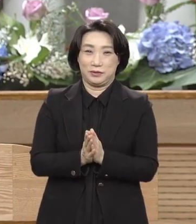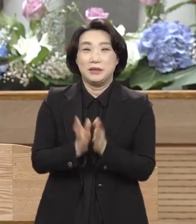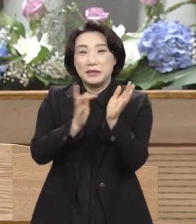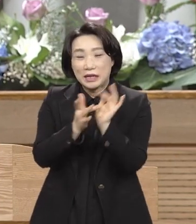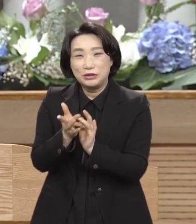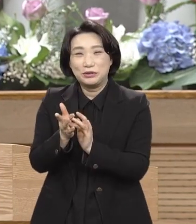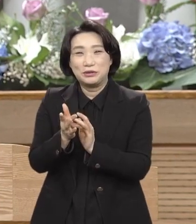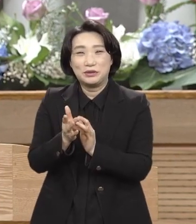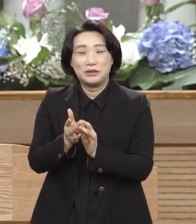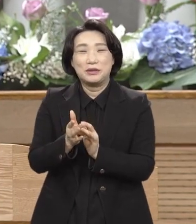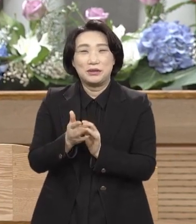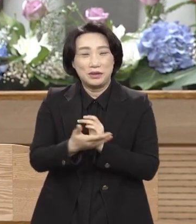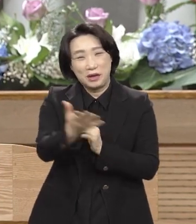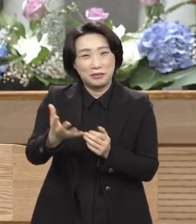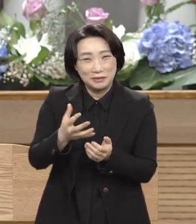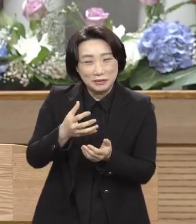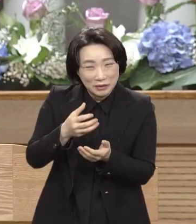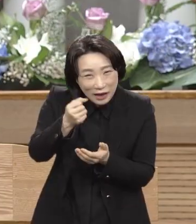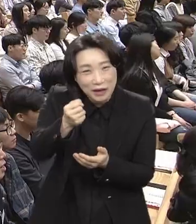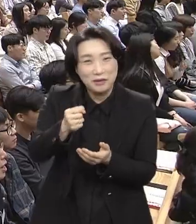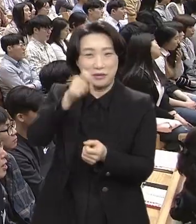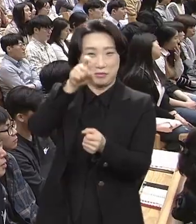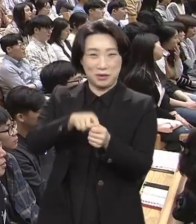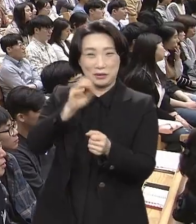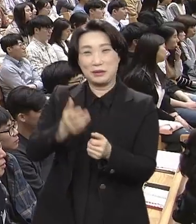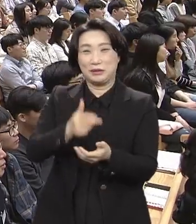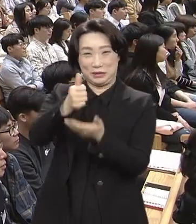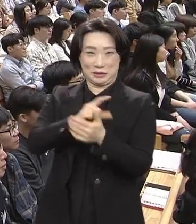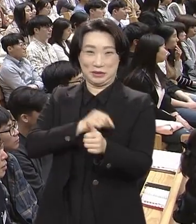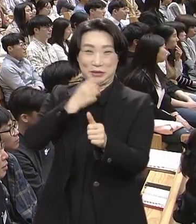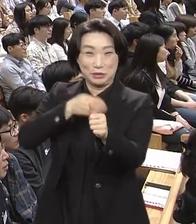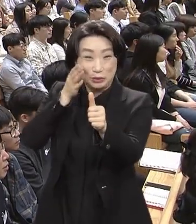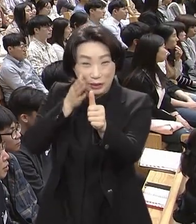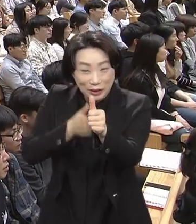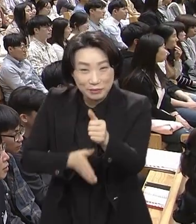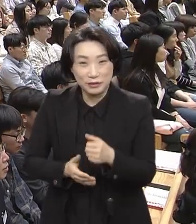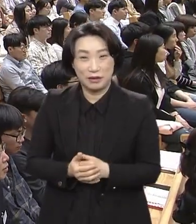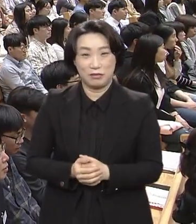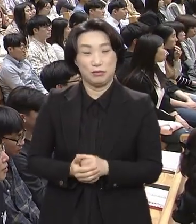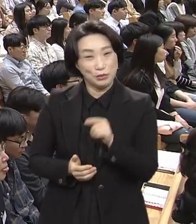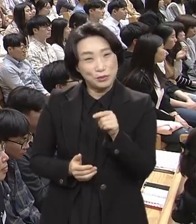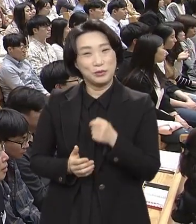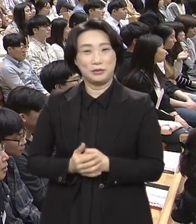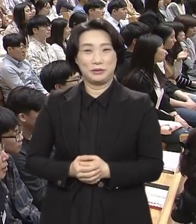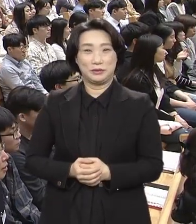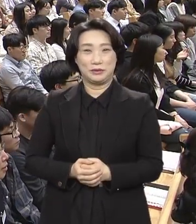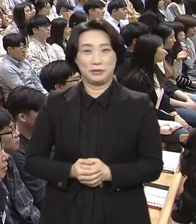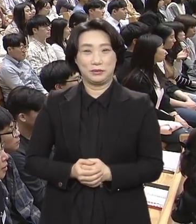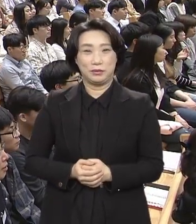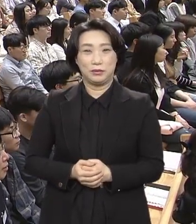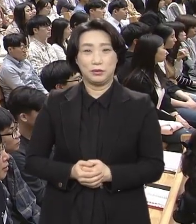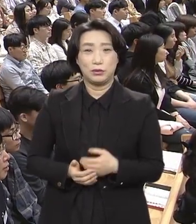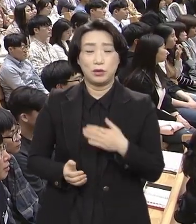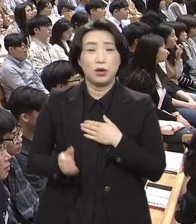되기를 진우의 이름으로 축하합니다 아멘 그런 거야 안 되면 어떻게 될까 생각해